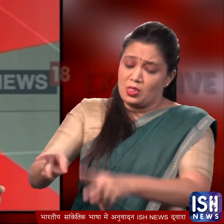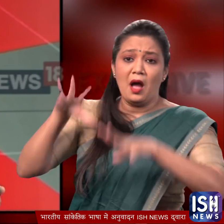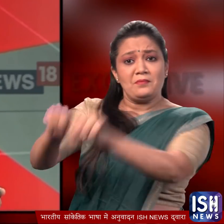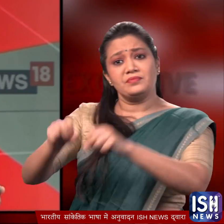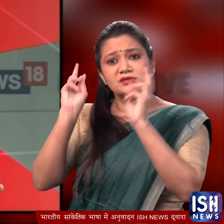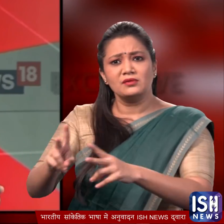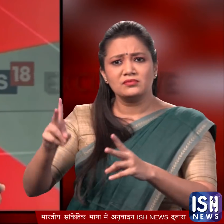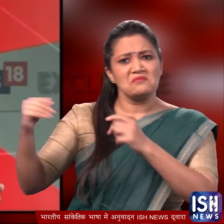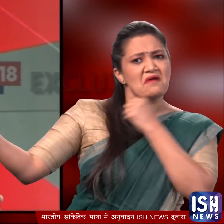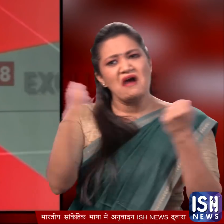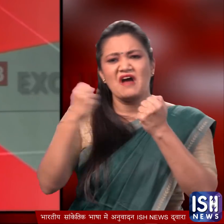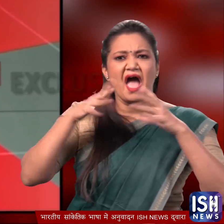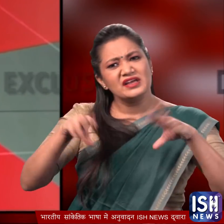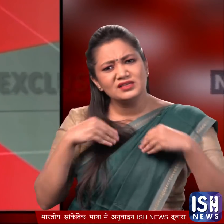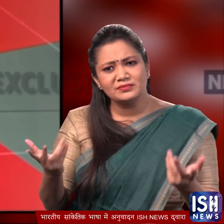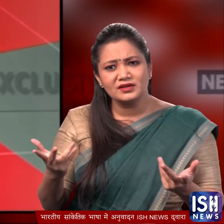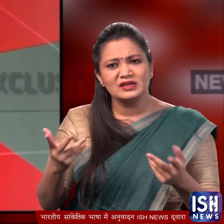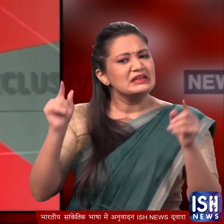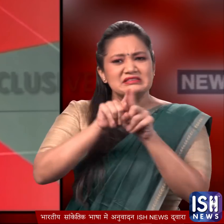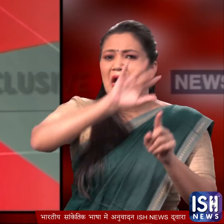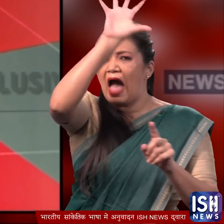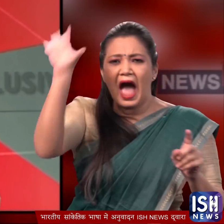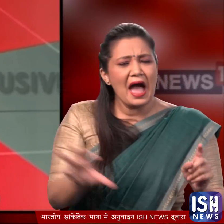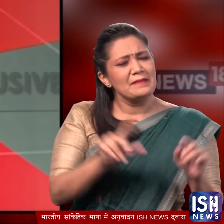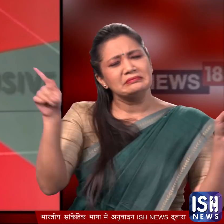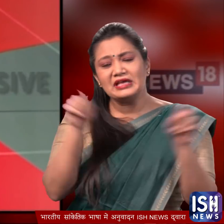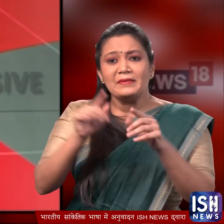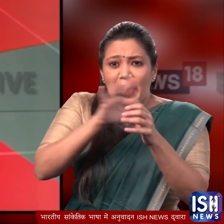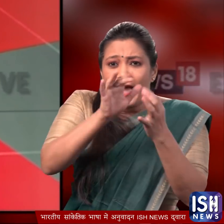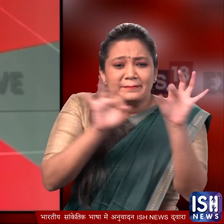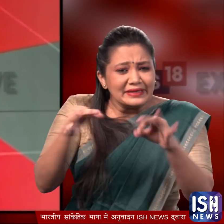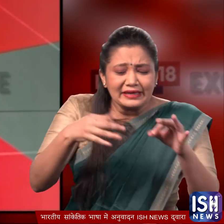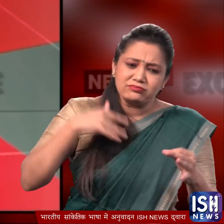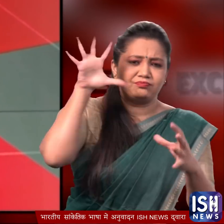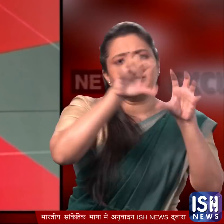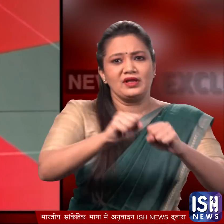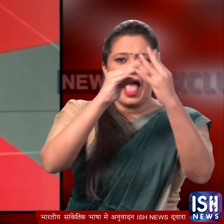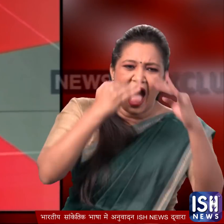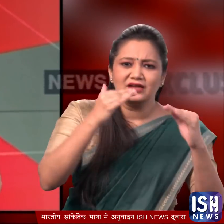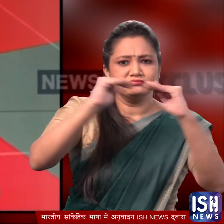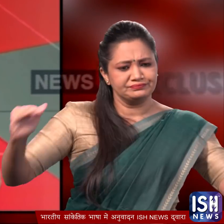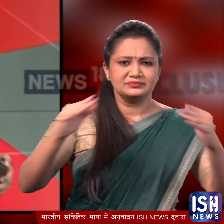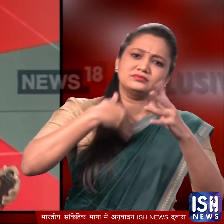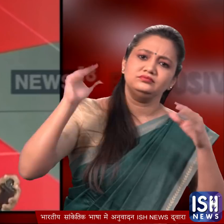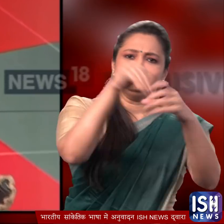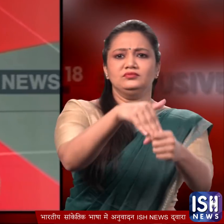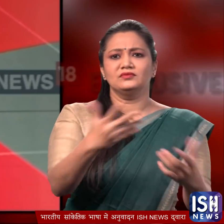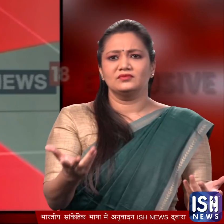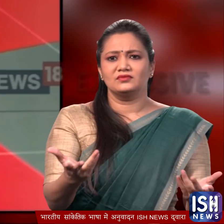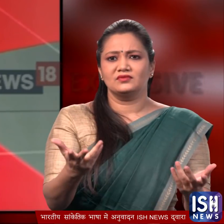उसके लिए खुन खराबा क्यों ना करना पड़े हर शहर की एक ही कहान जहां खाली जगह दिखी वहां तिन छपपर डाल कर कबज़ा करने वाले धमक जाते